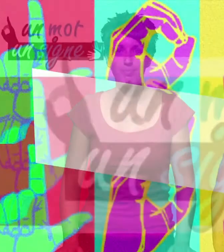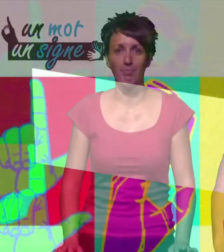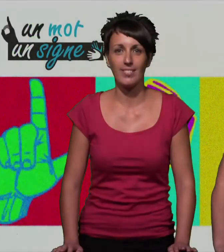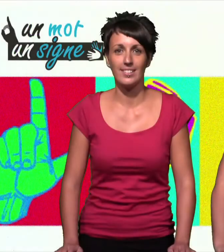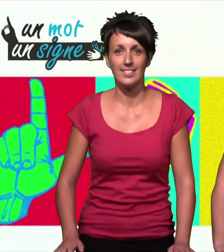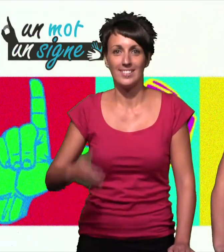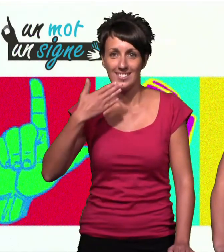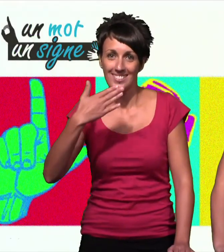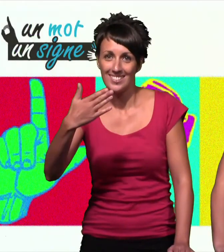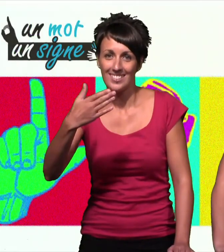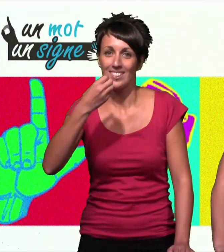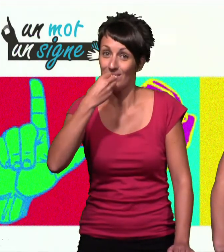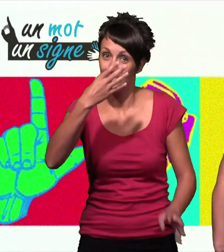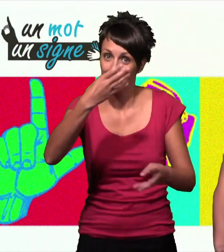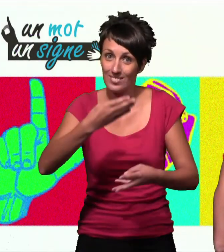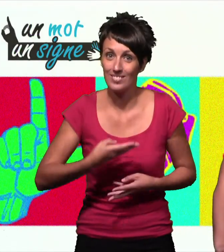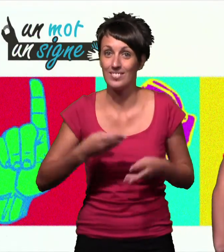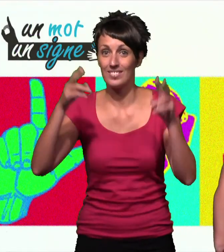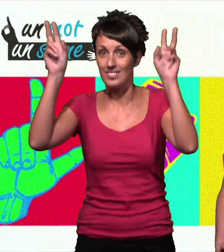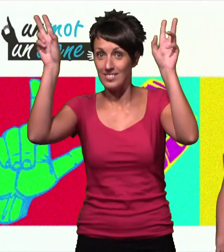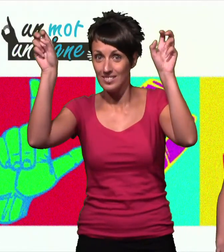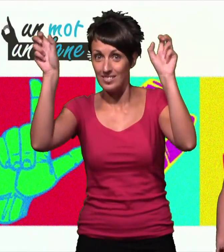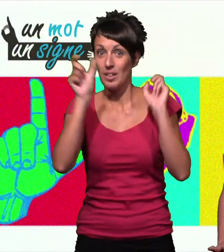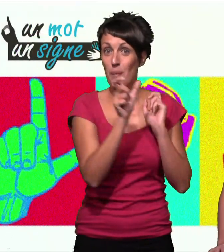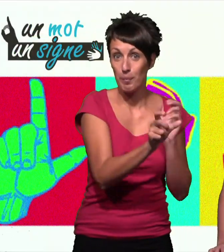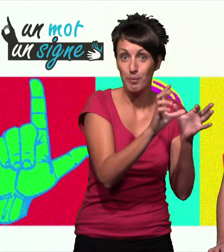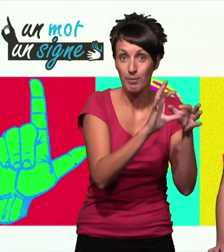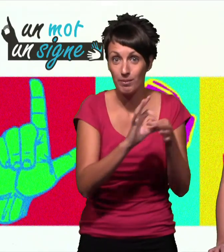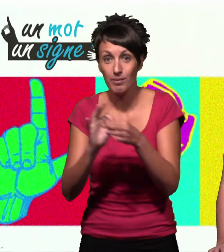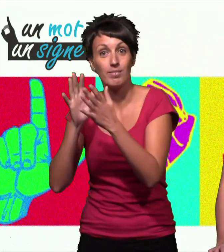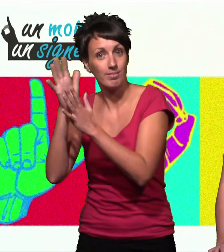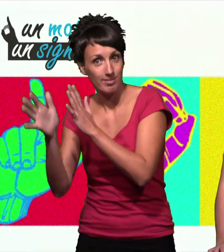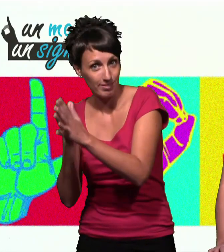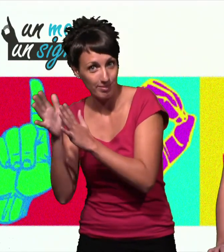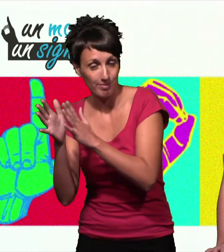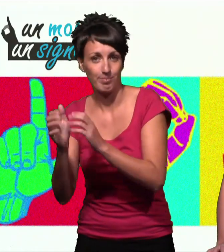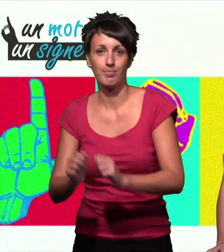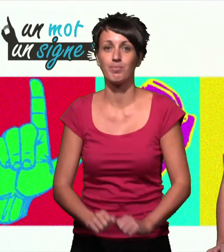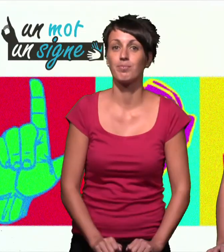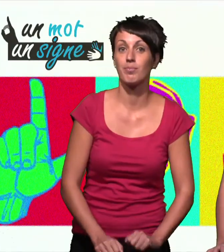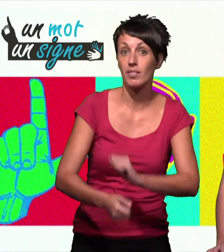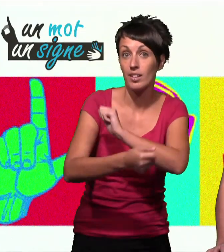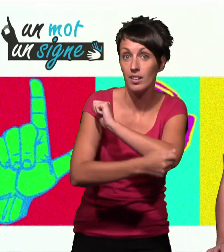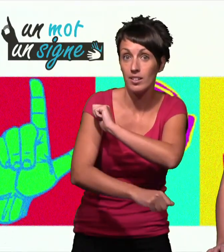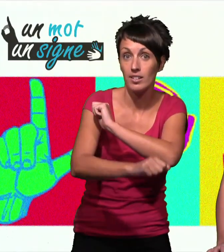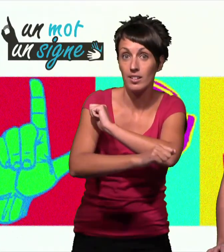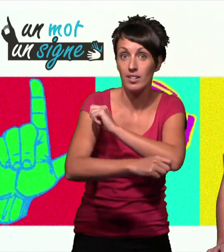Bonjour et bienvenue sur Un mot un signe ! Cette semaine, nous allons voir les noms des